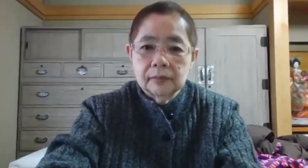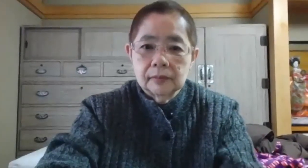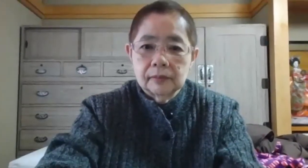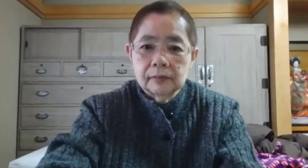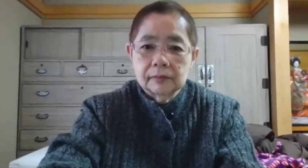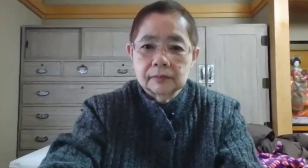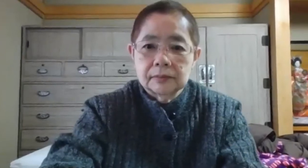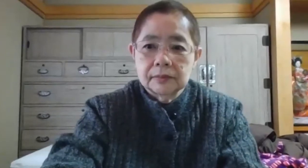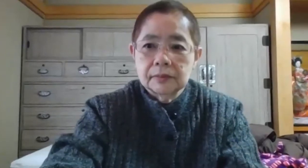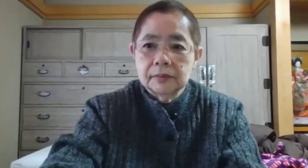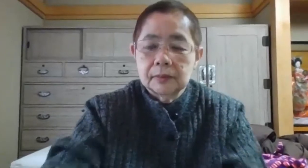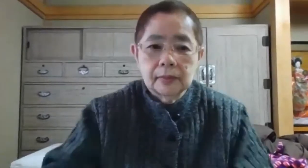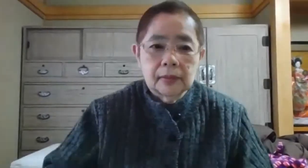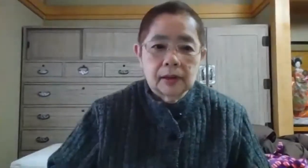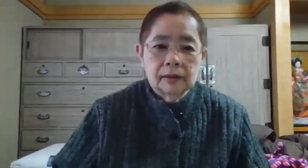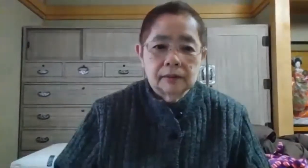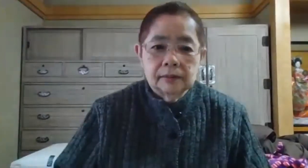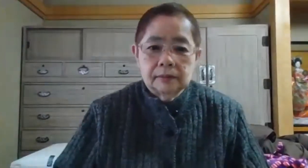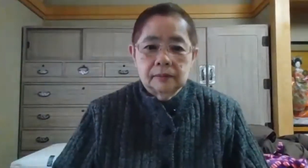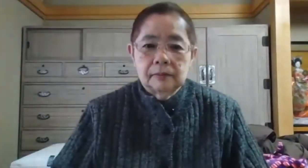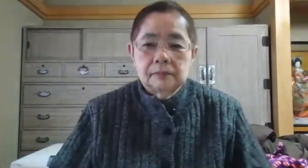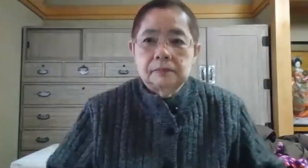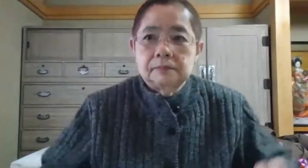皆さんおはようございます10時になりましたので